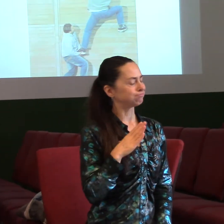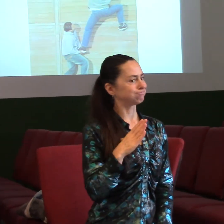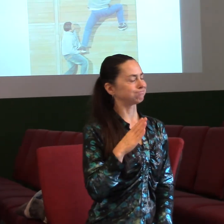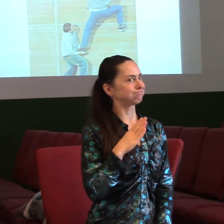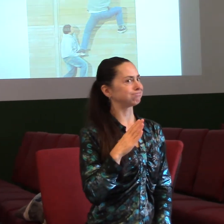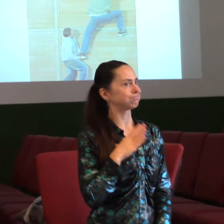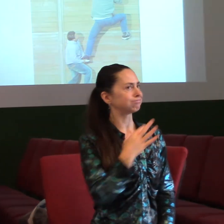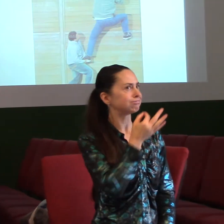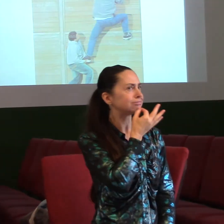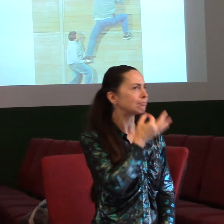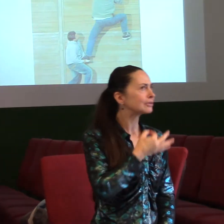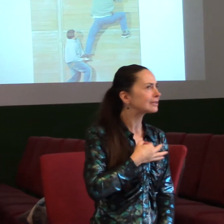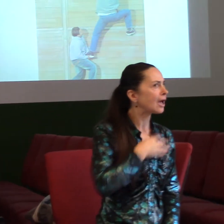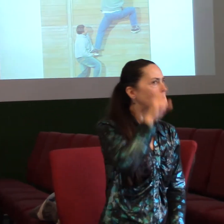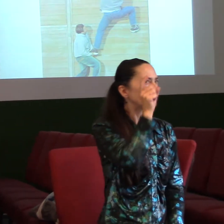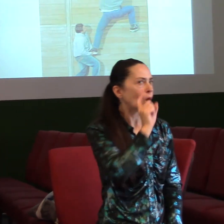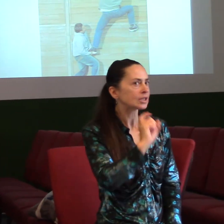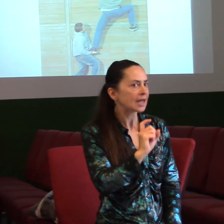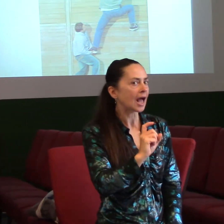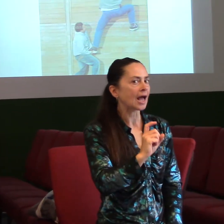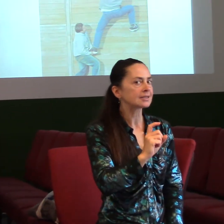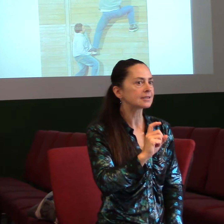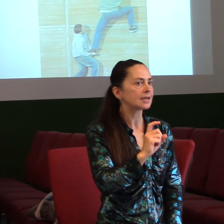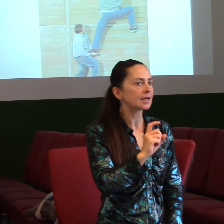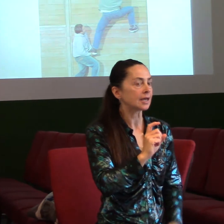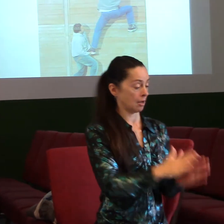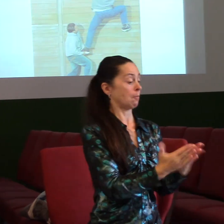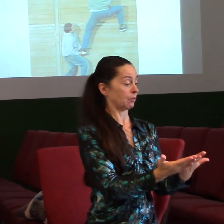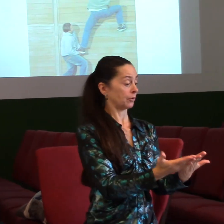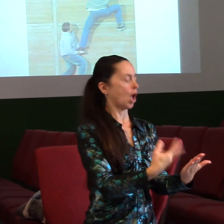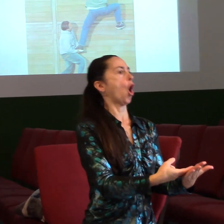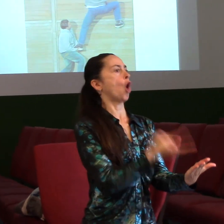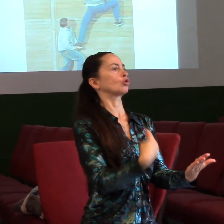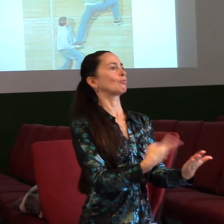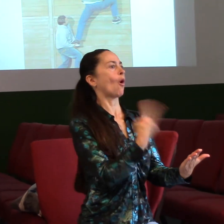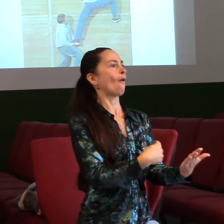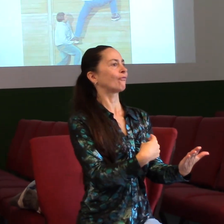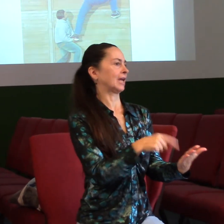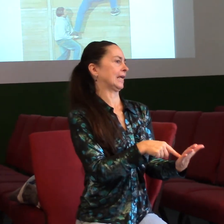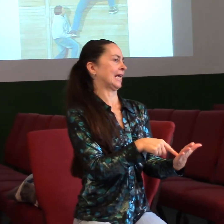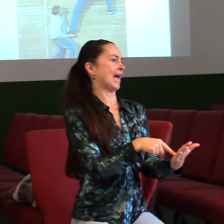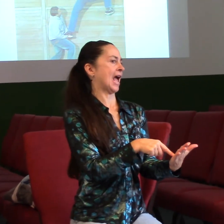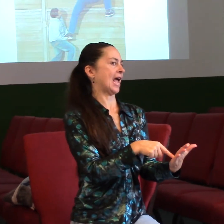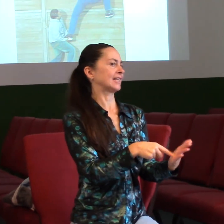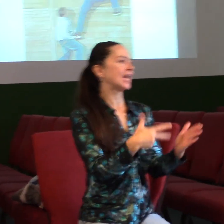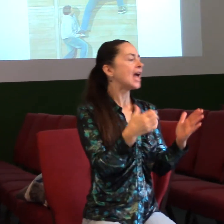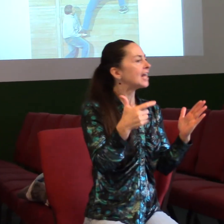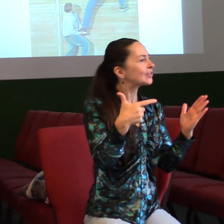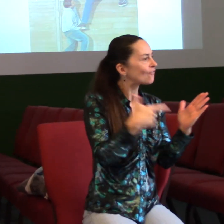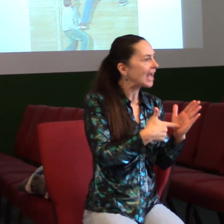problémy a těžkosti, tak na ně odknad nacházíme odpověď Biblii. V knize, která je 2000 let stará, ale která je inspirovaná Bohem. Takže k